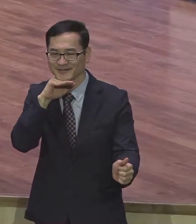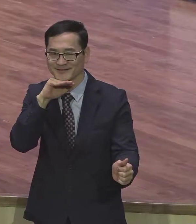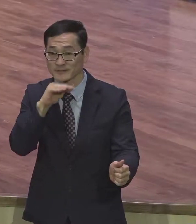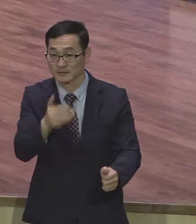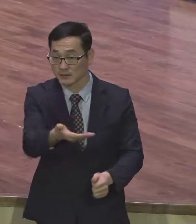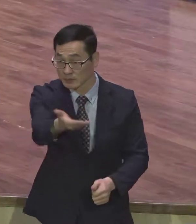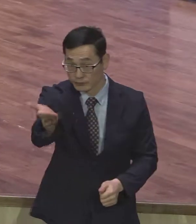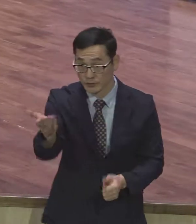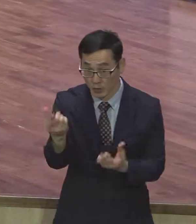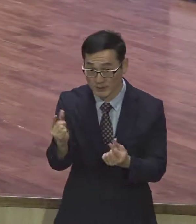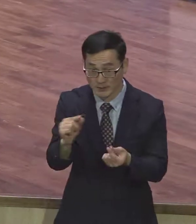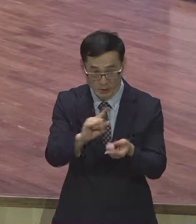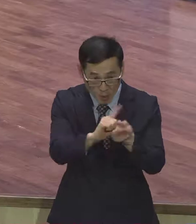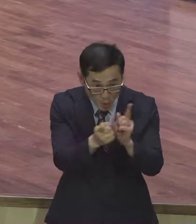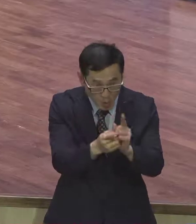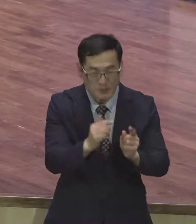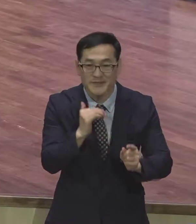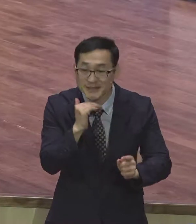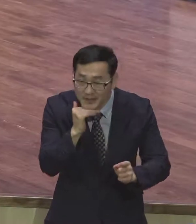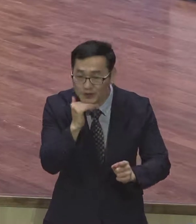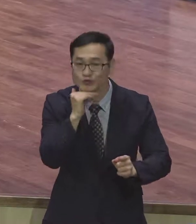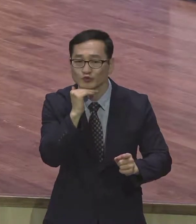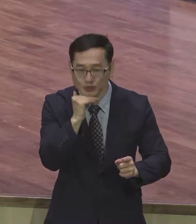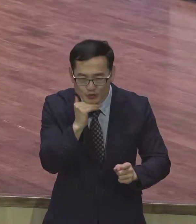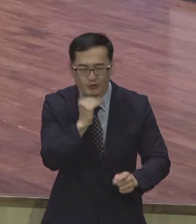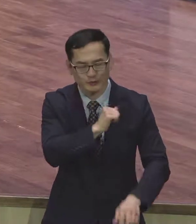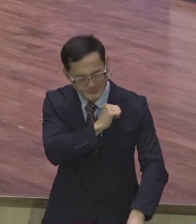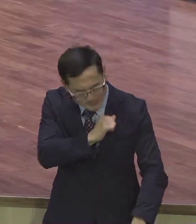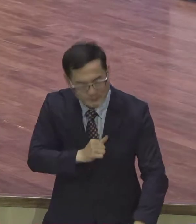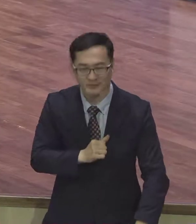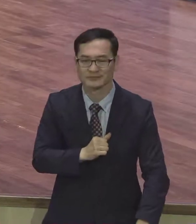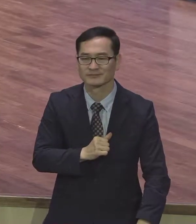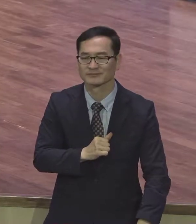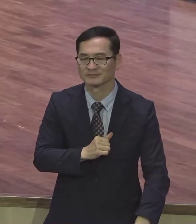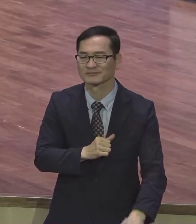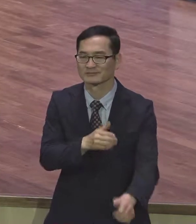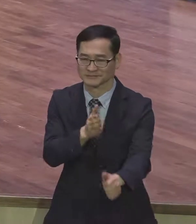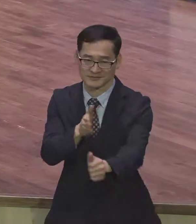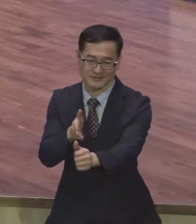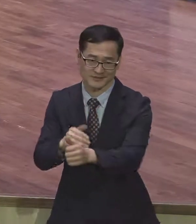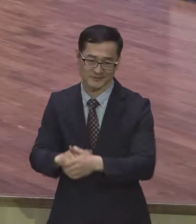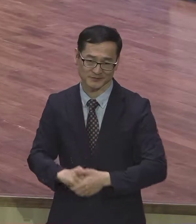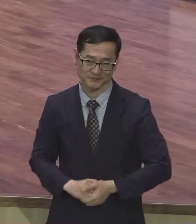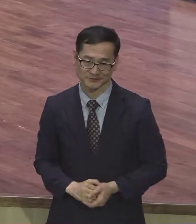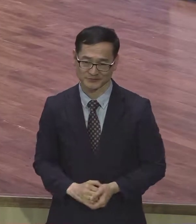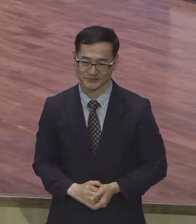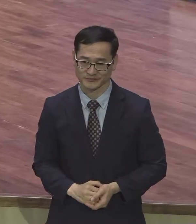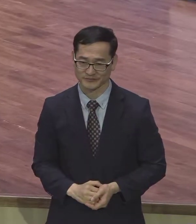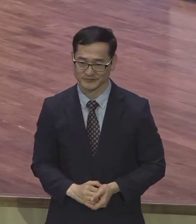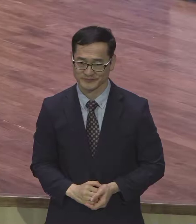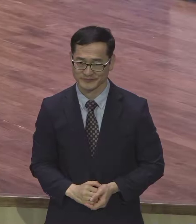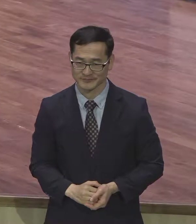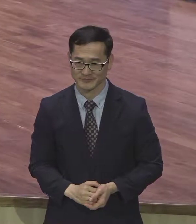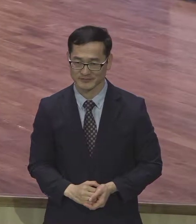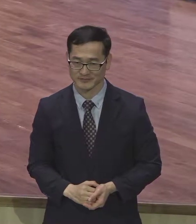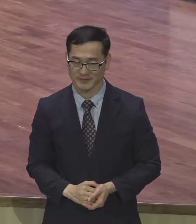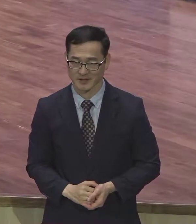서로서로 좀 그렇게 여러분 좀 기다려주시기 바랍니다 기다려주시기 이게 중요합니다